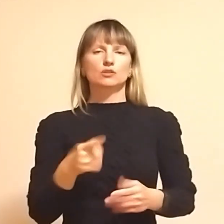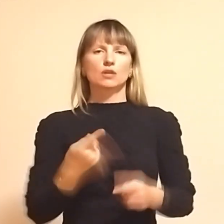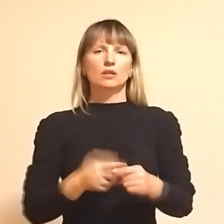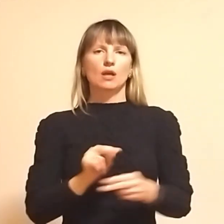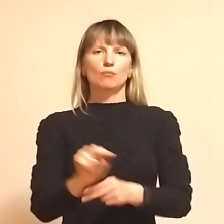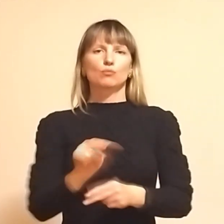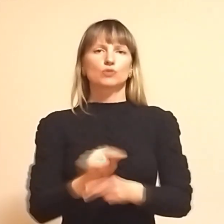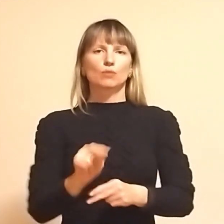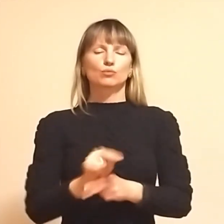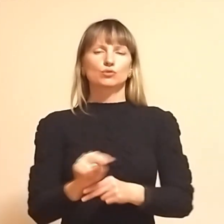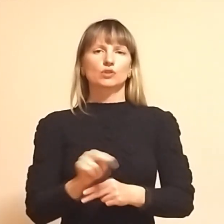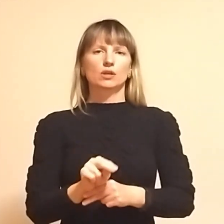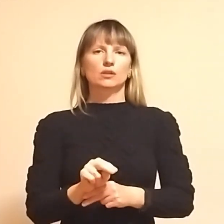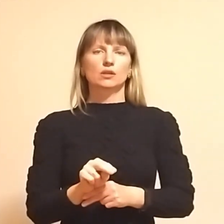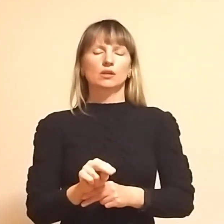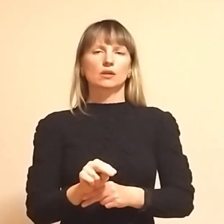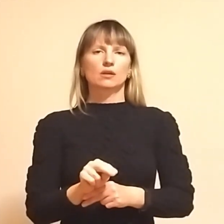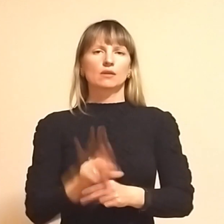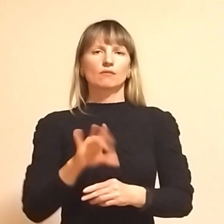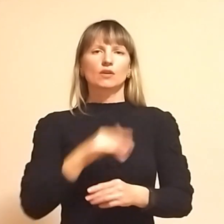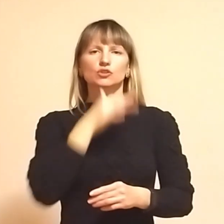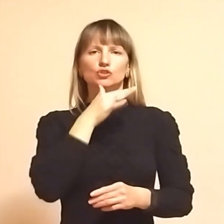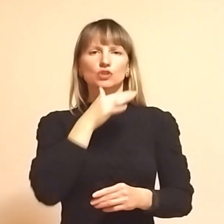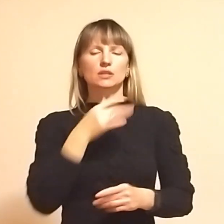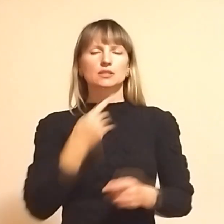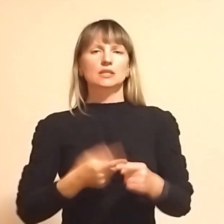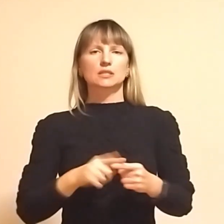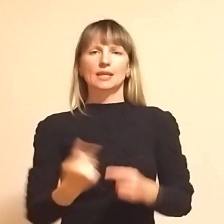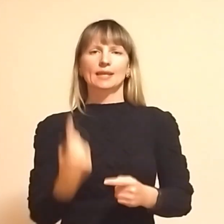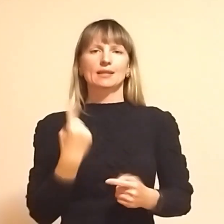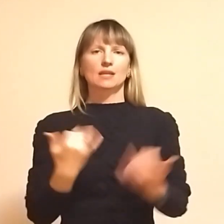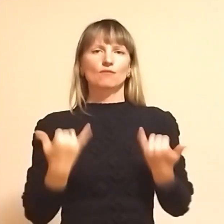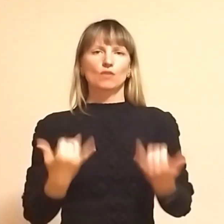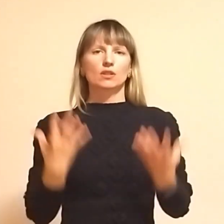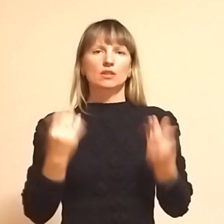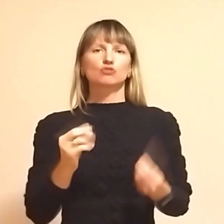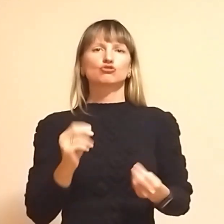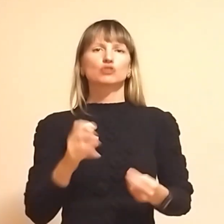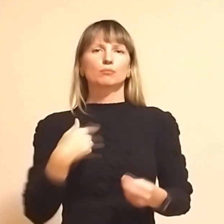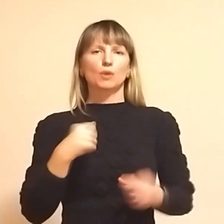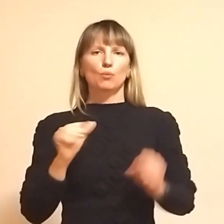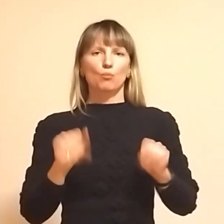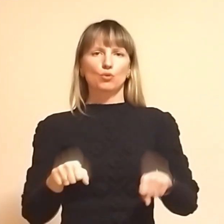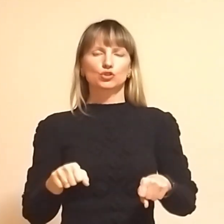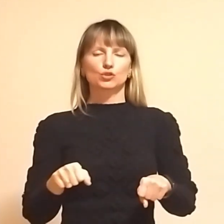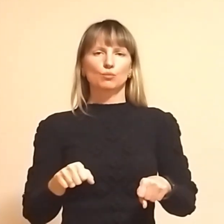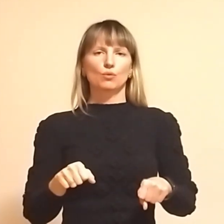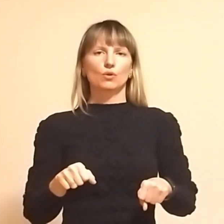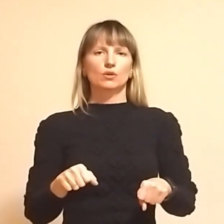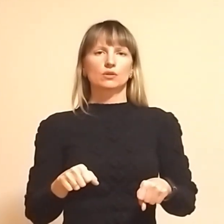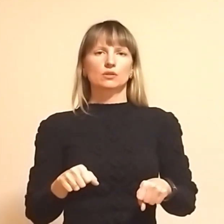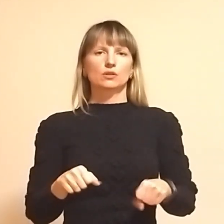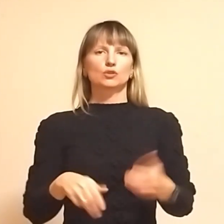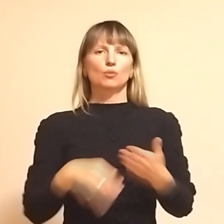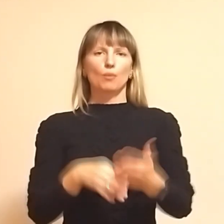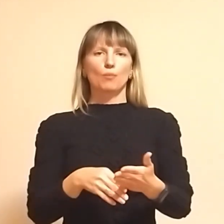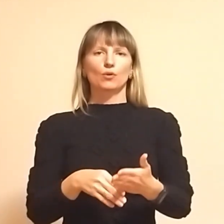заняття, заняття, заняття, заняття, заняття, тому що це єдиний на сьогоднішній день, чим ми можемо допомогти